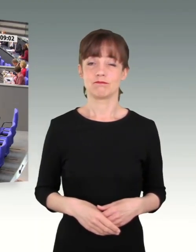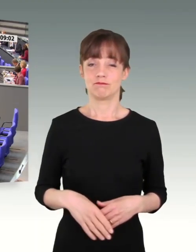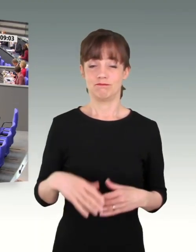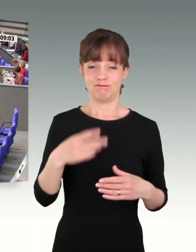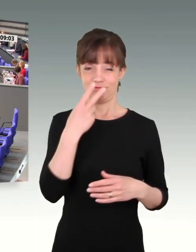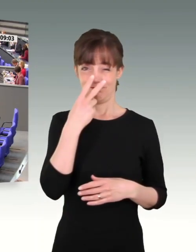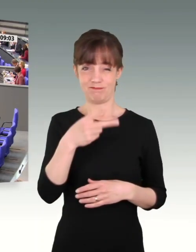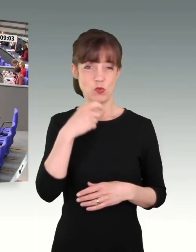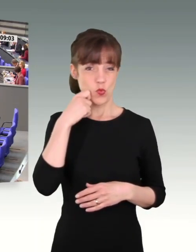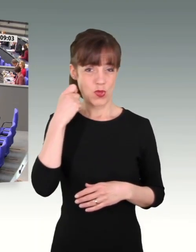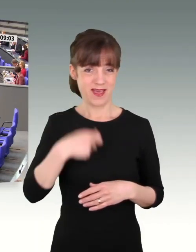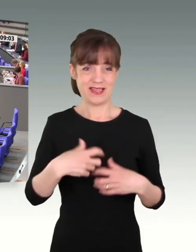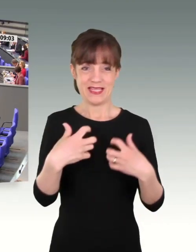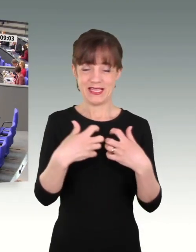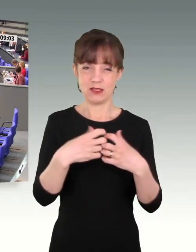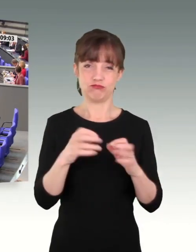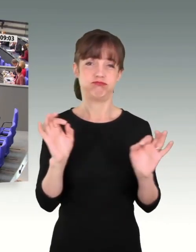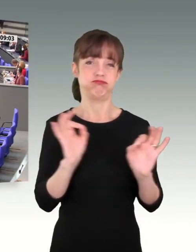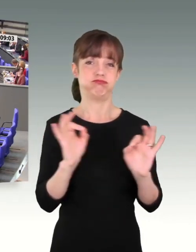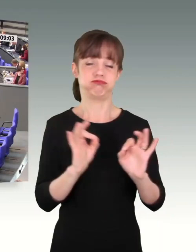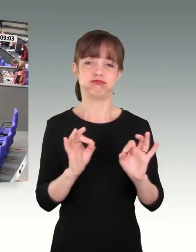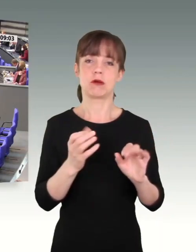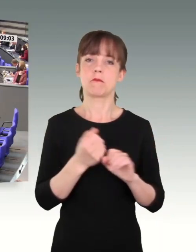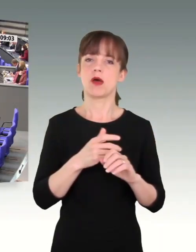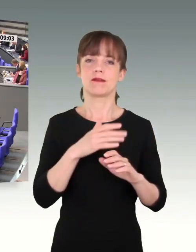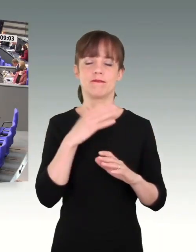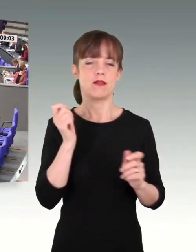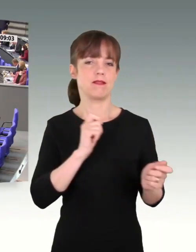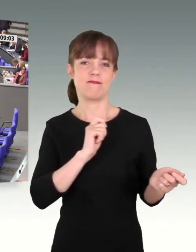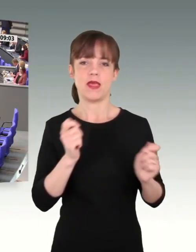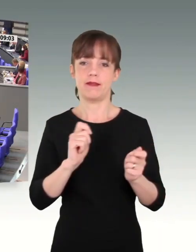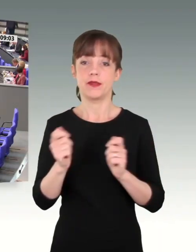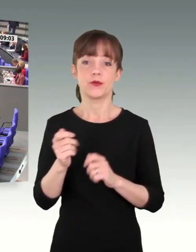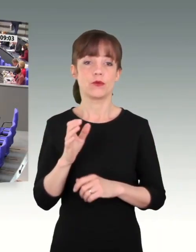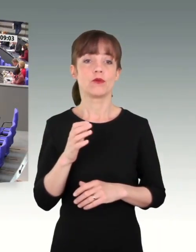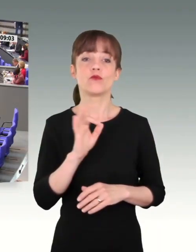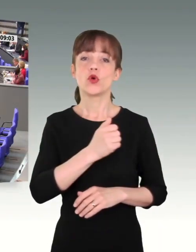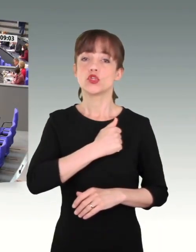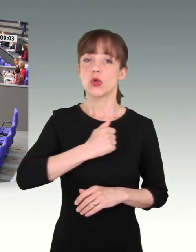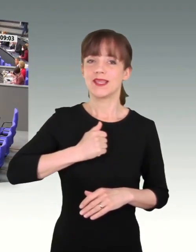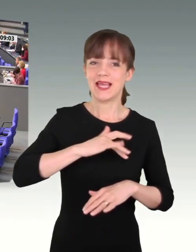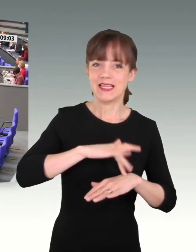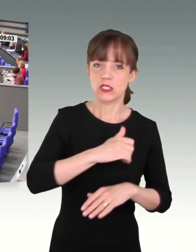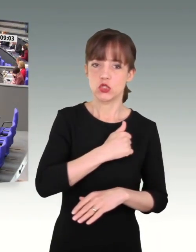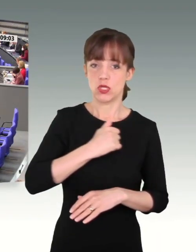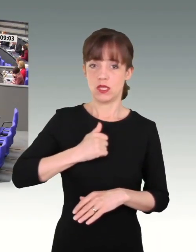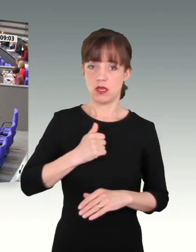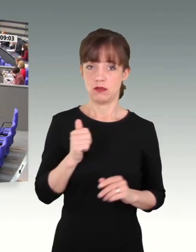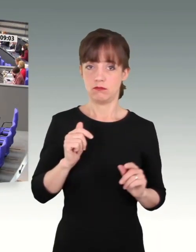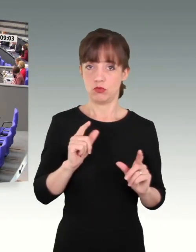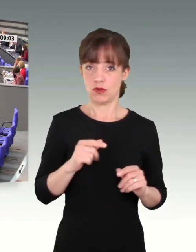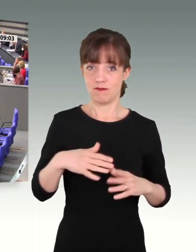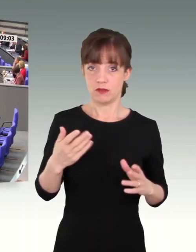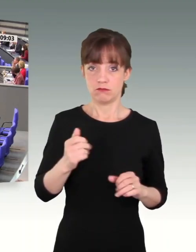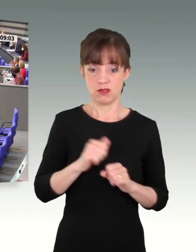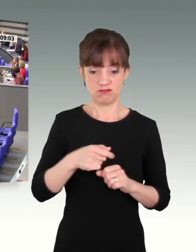Ukraine verändert alles. Für die Soldatinnen und Soldaten bedeutet es, dass es ernst werden kann,